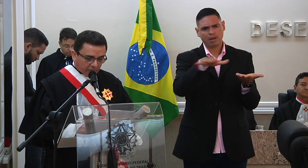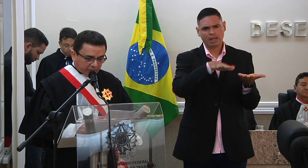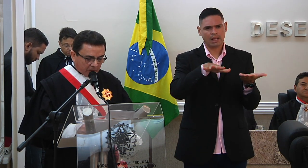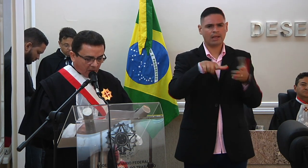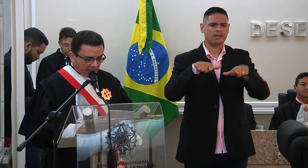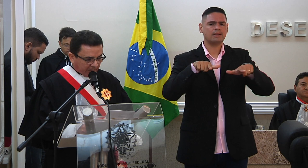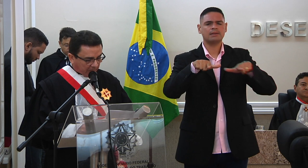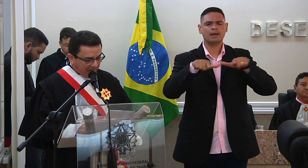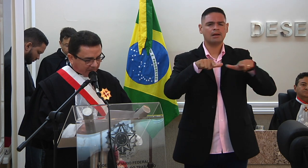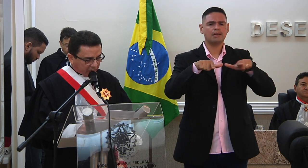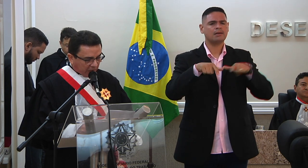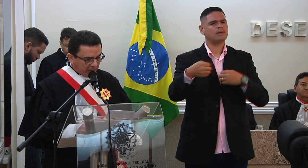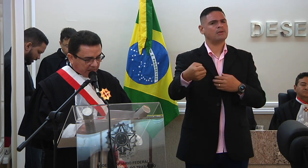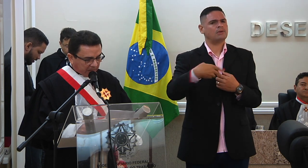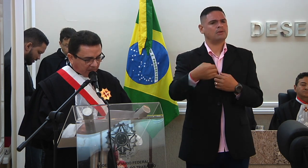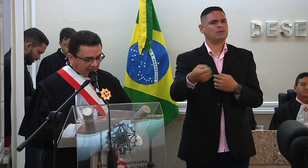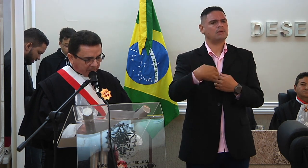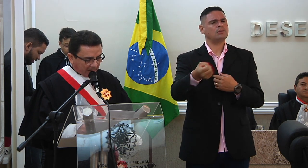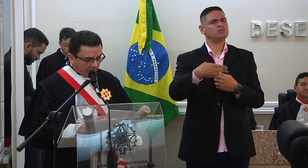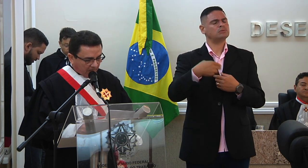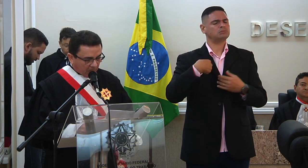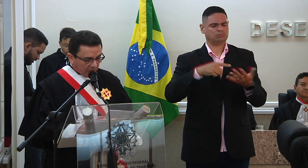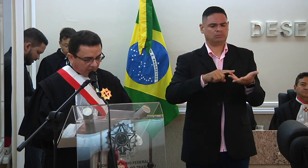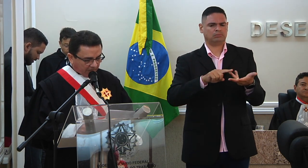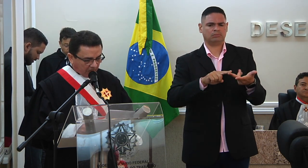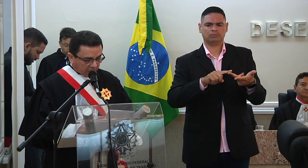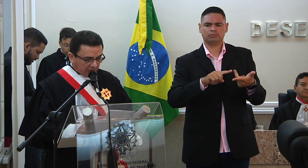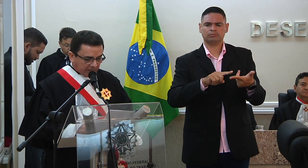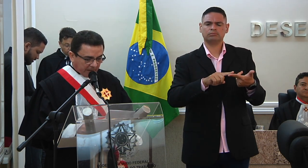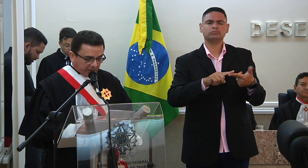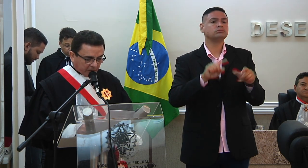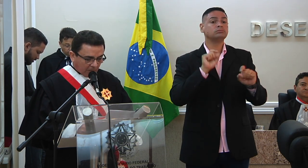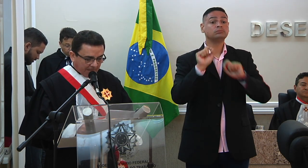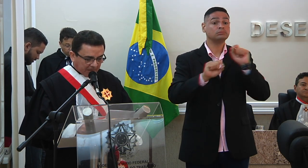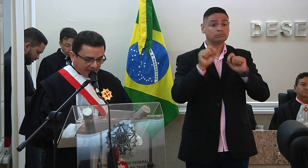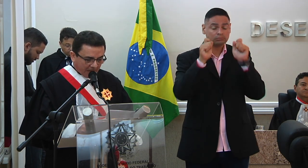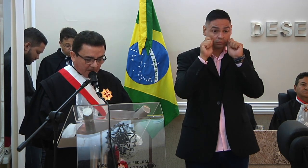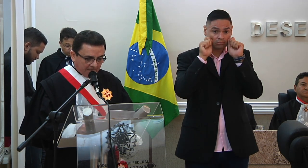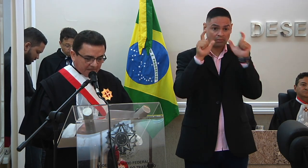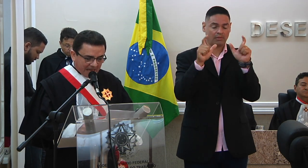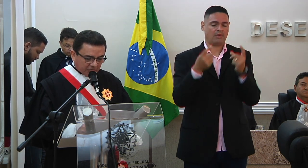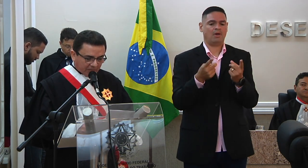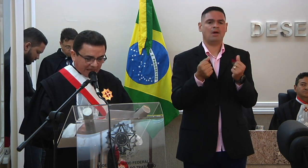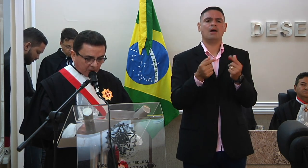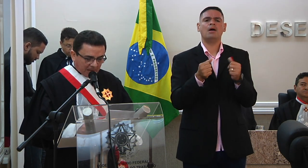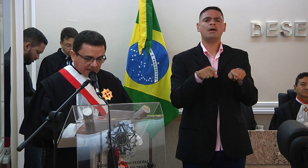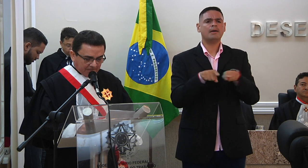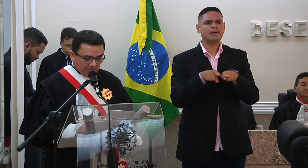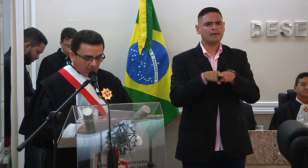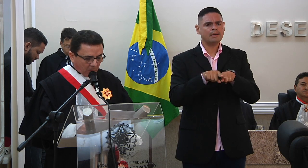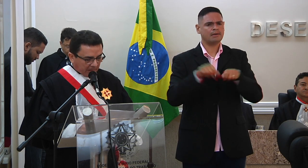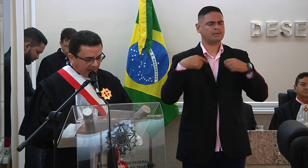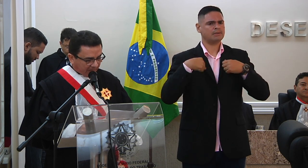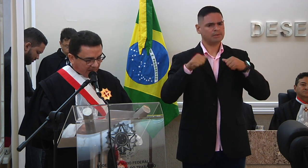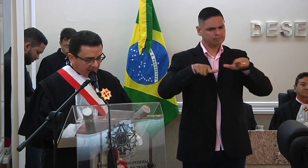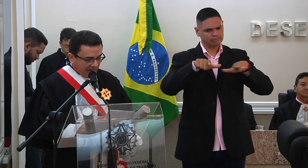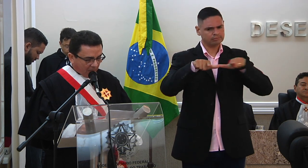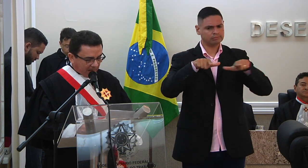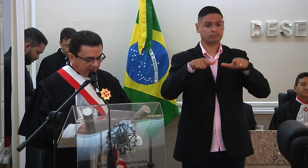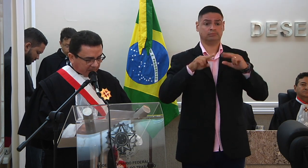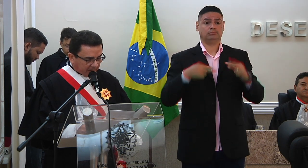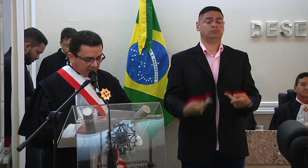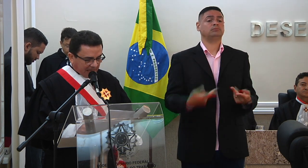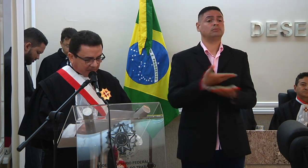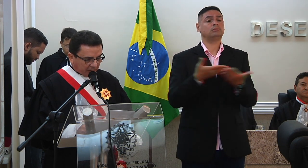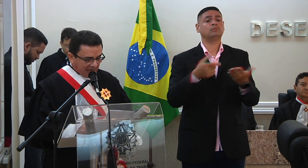faz surgir novas bases de identificação do foco de interesse do capital na atividade humana o que leva